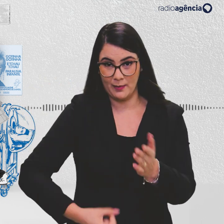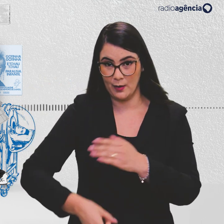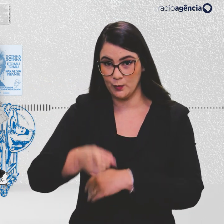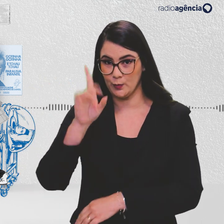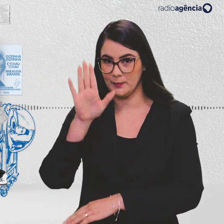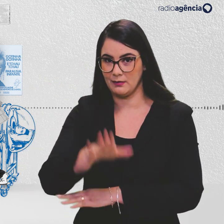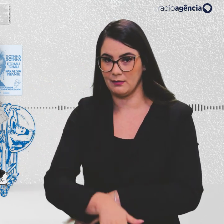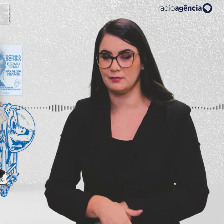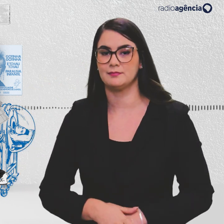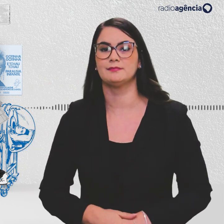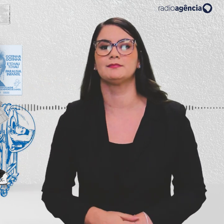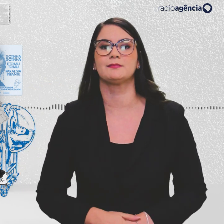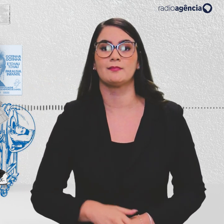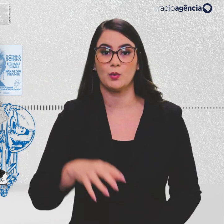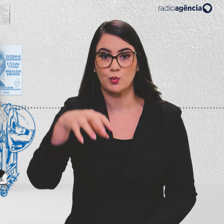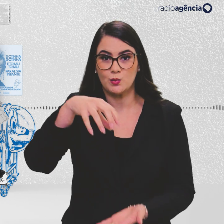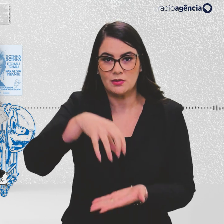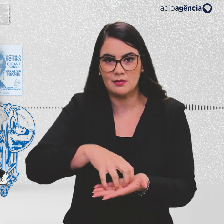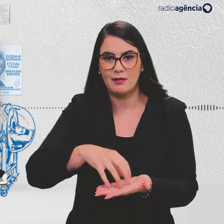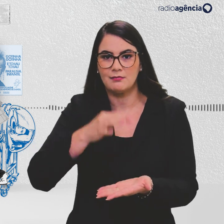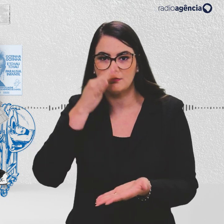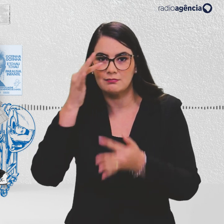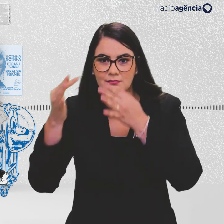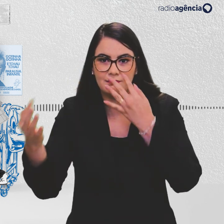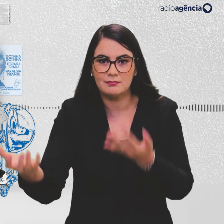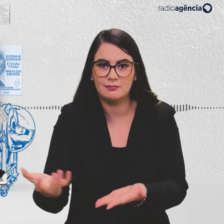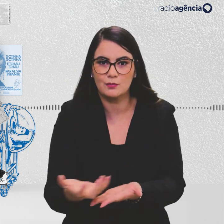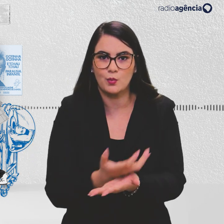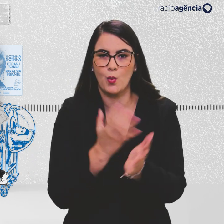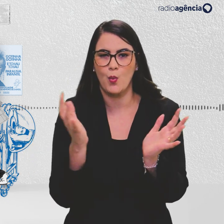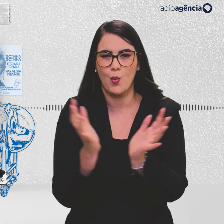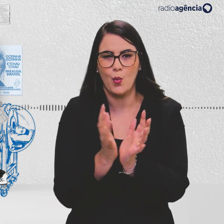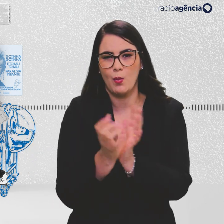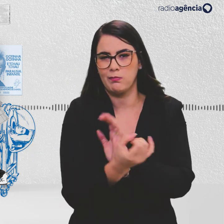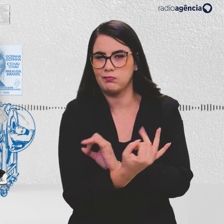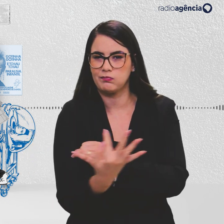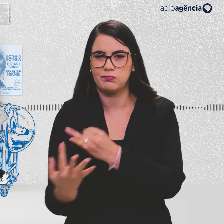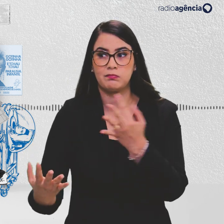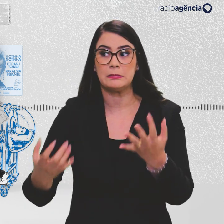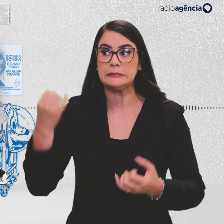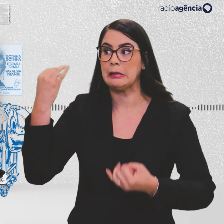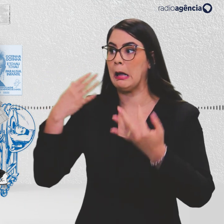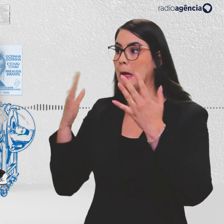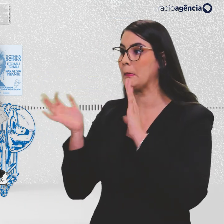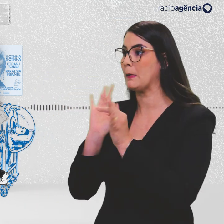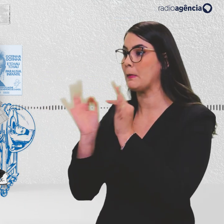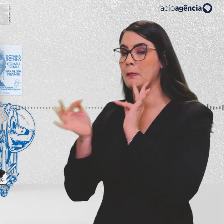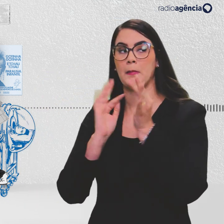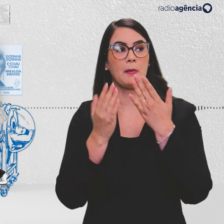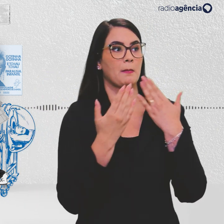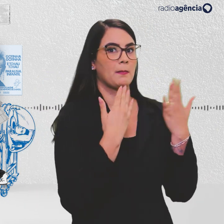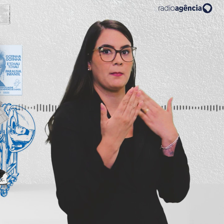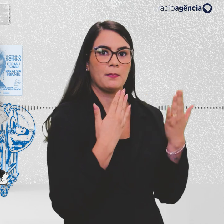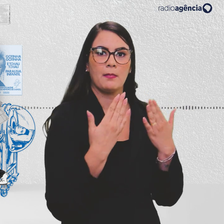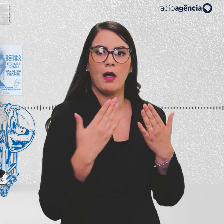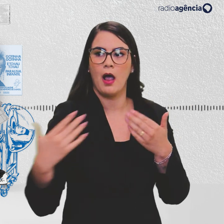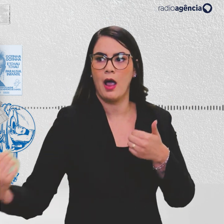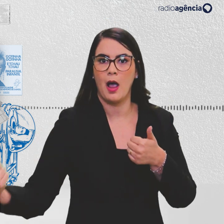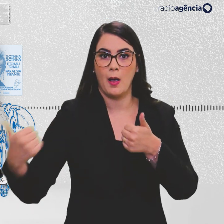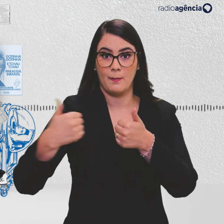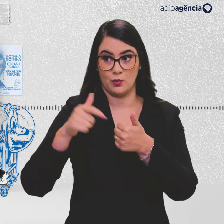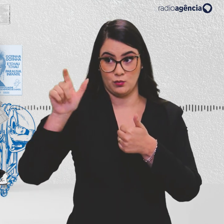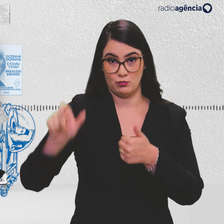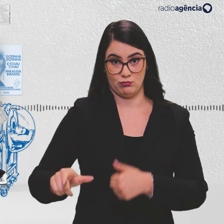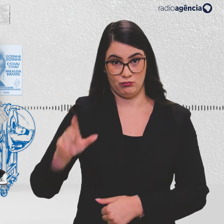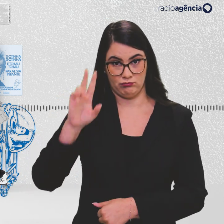uma da tarde. No centro do Jardim, um grupo mais numeroso comentava os acontecimentos, quando dele se aproximou